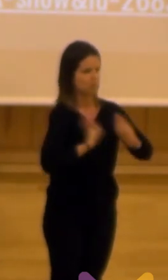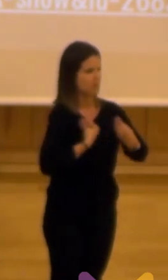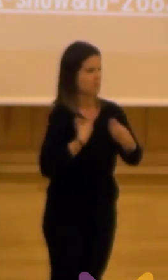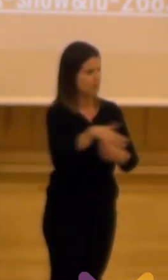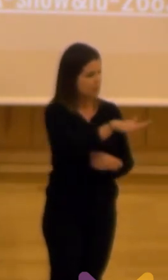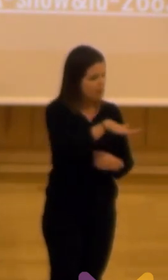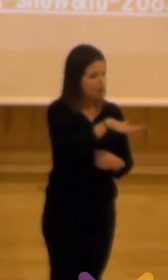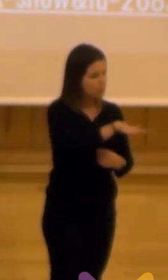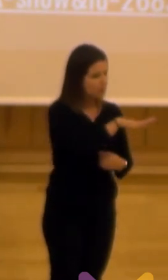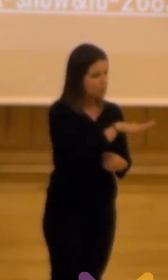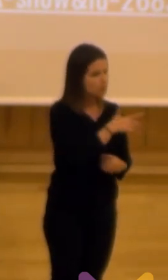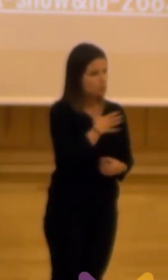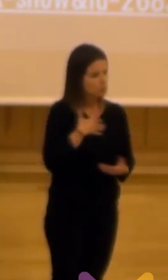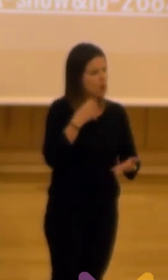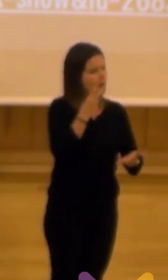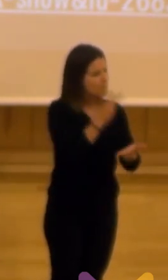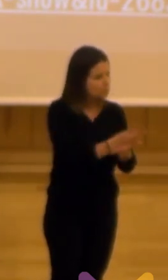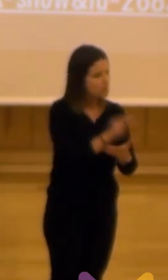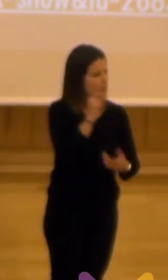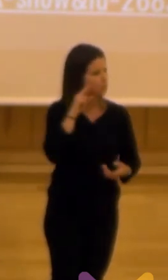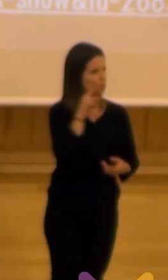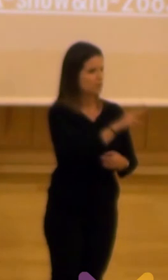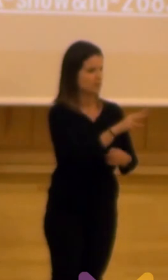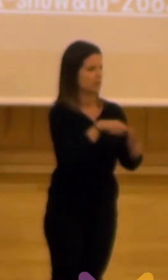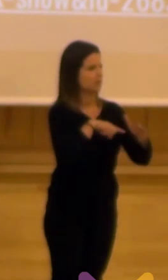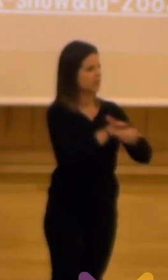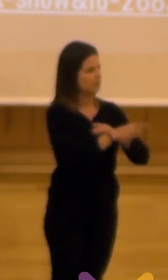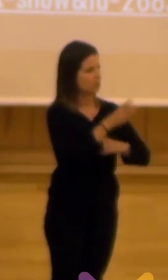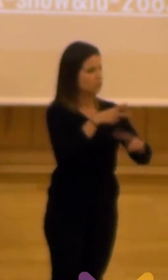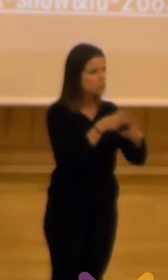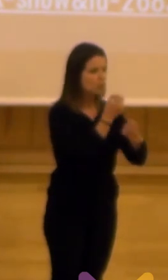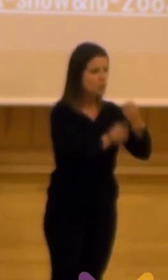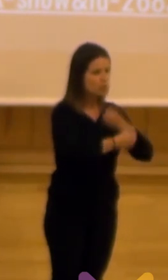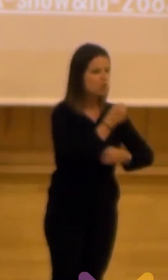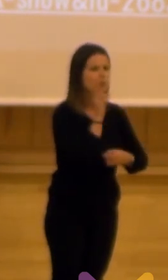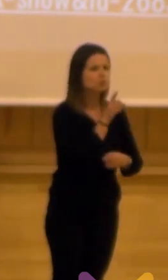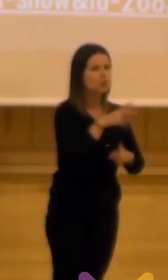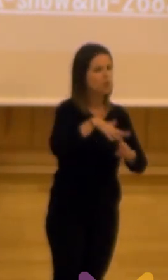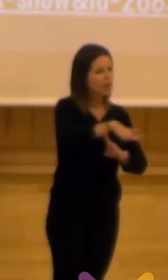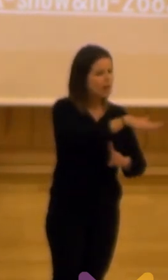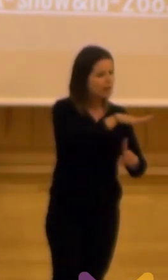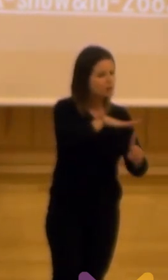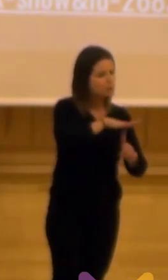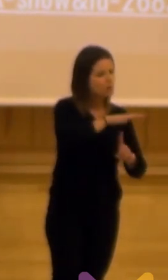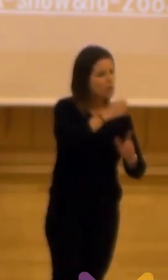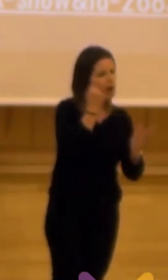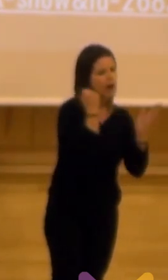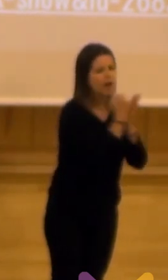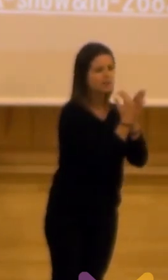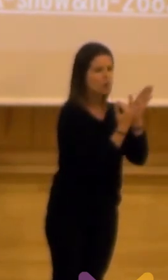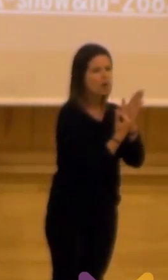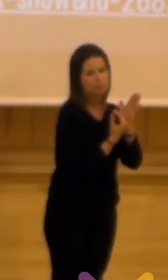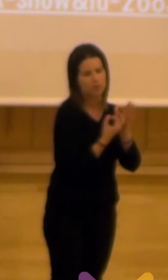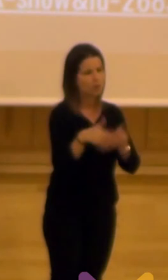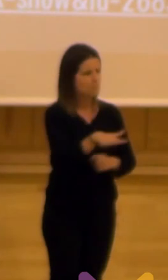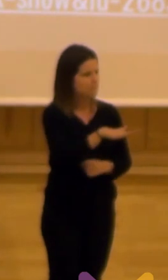en esos barrios en esos territorios apostamos desde el punto de vista del desarrollo socioeconómico solo en un entorno catalogado y los